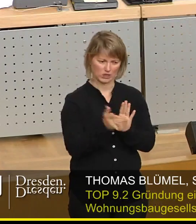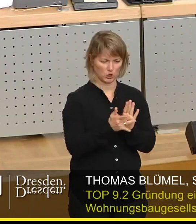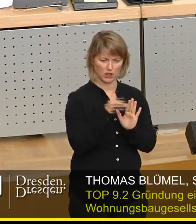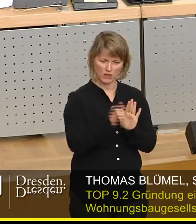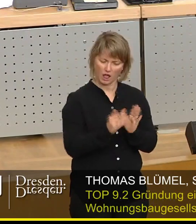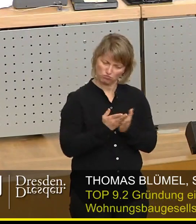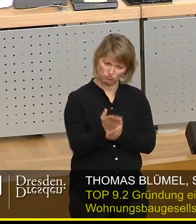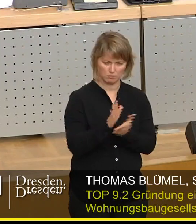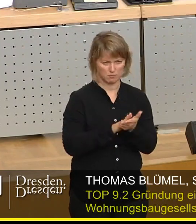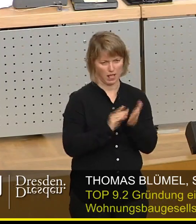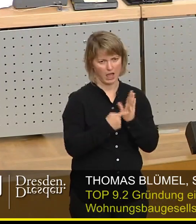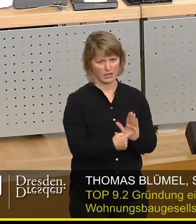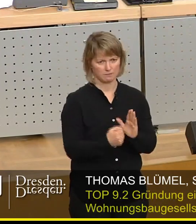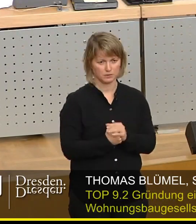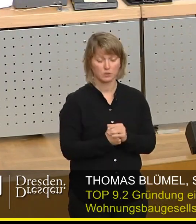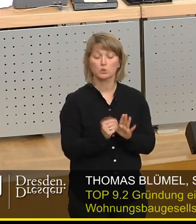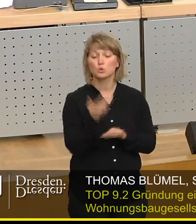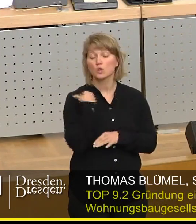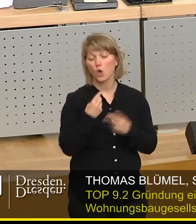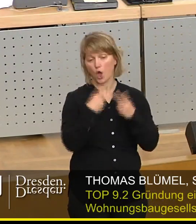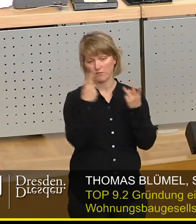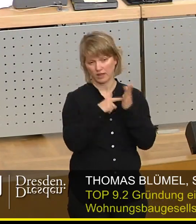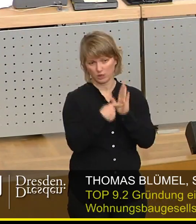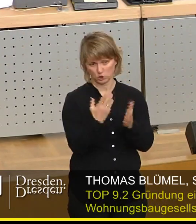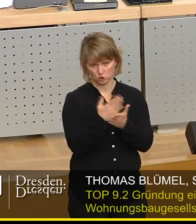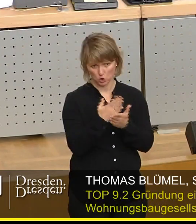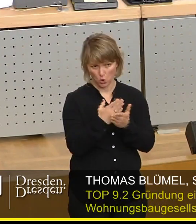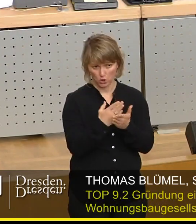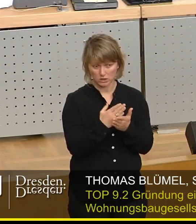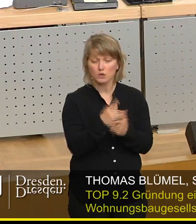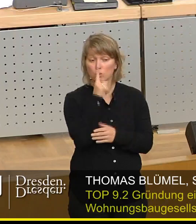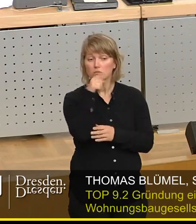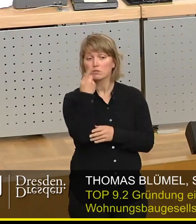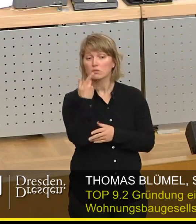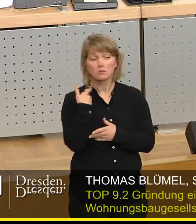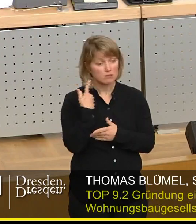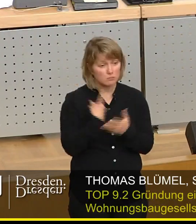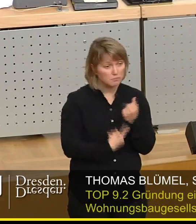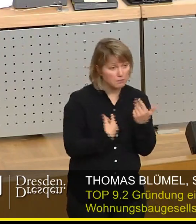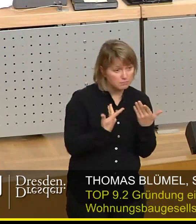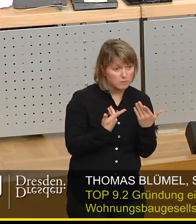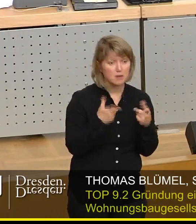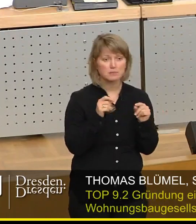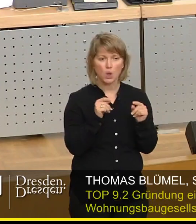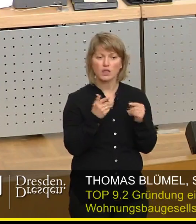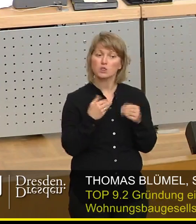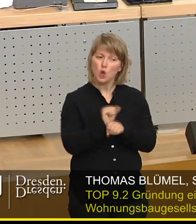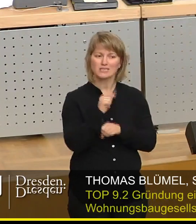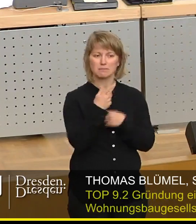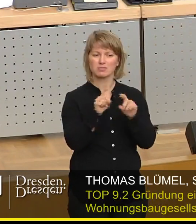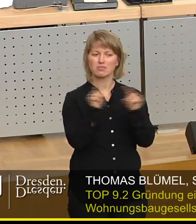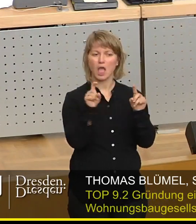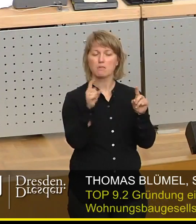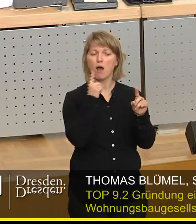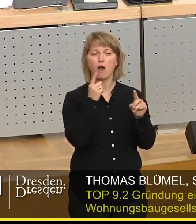sehen, was passiert. Und wir haben es bereits öffentlich angekündigt, wenn wir in der Sache unterliegen, dann werden wir nicht die Sache an und für sich infrage